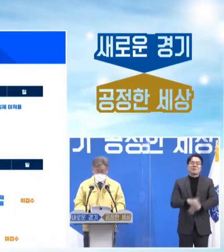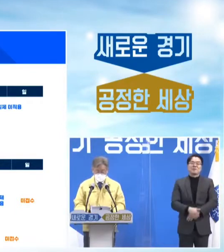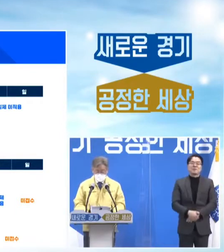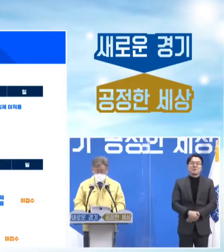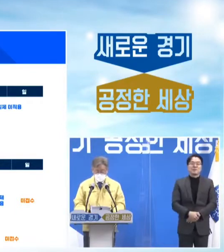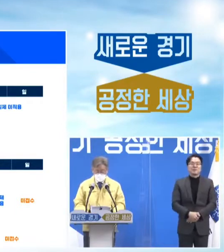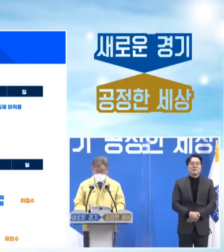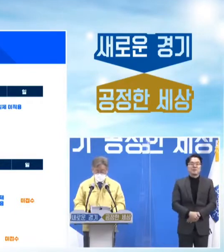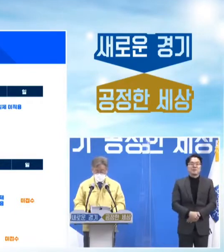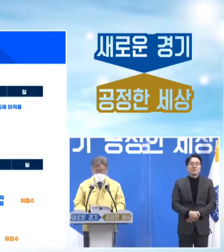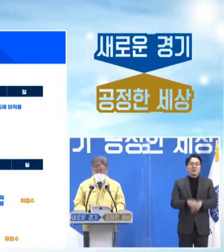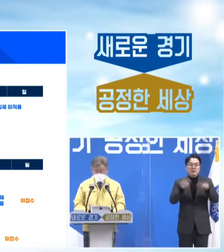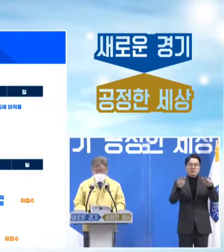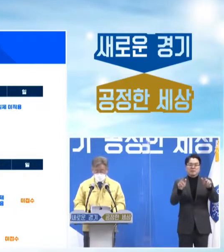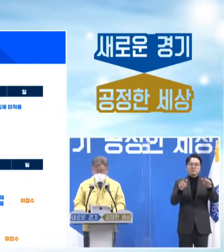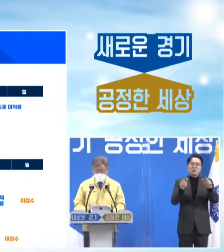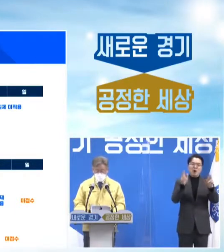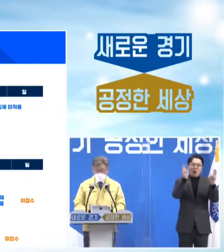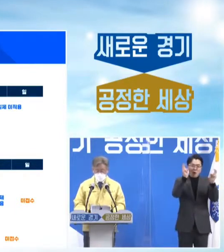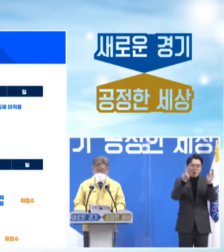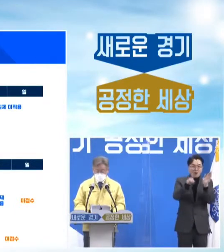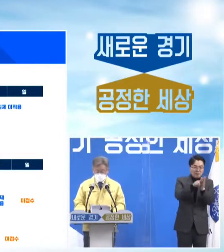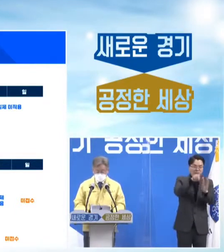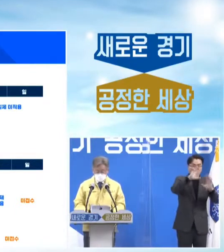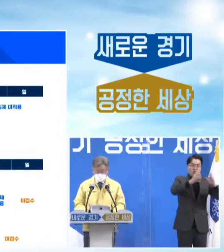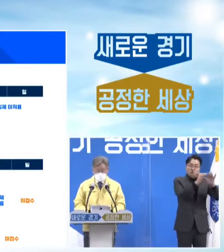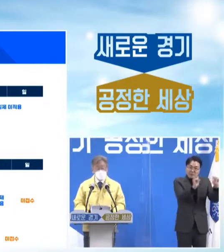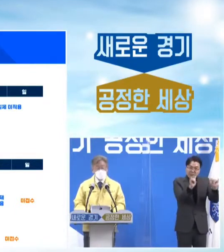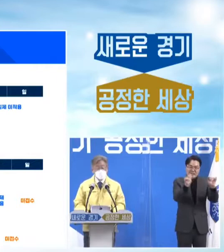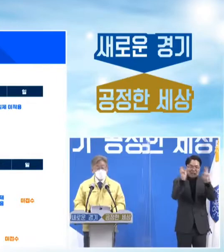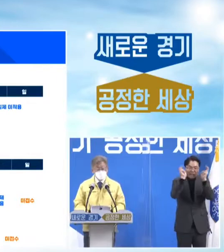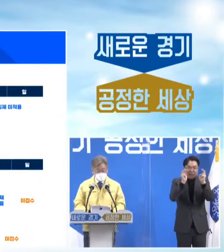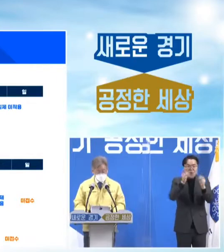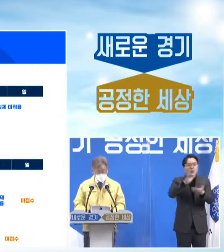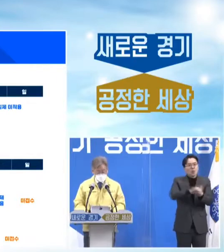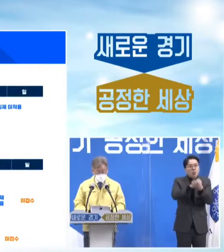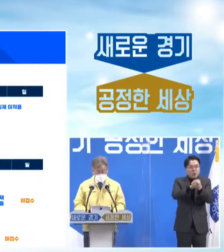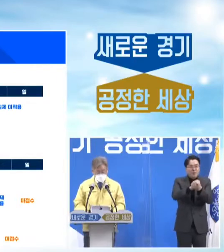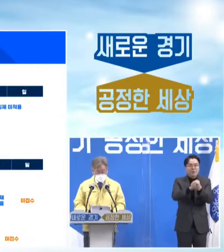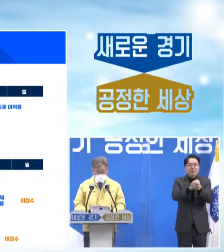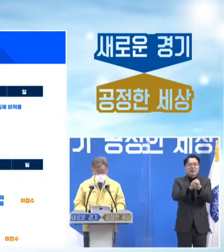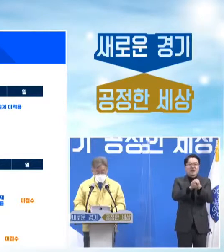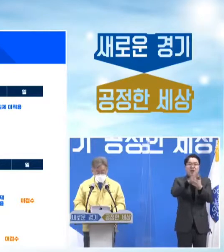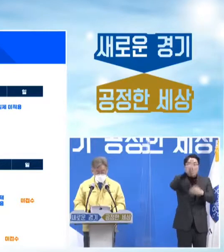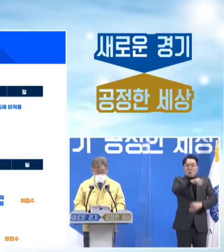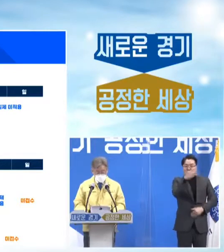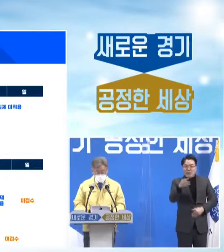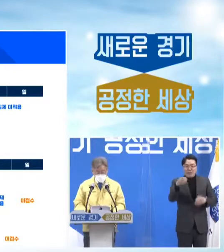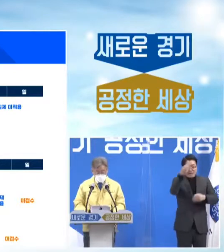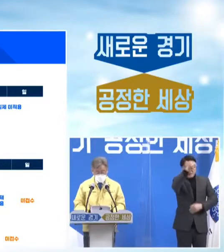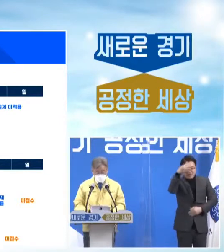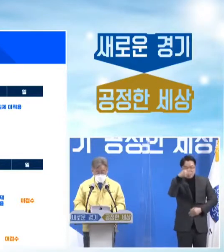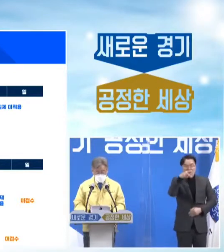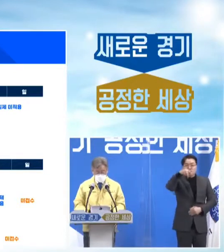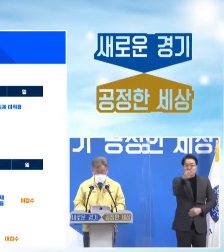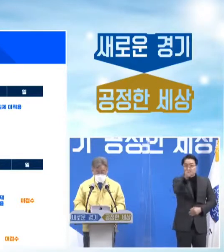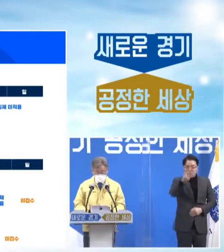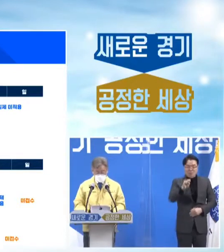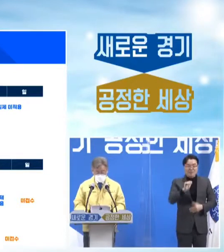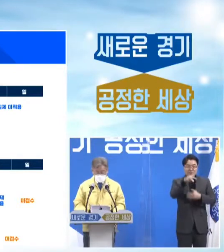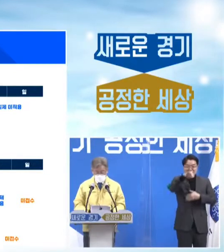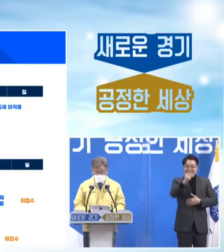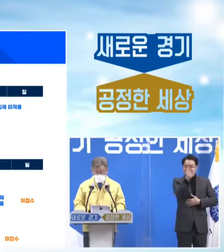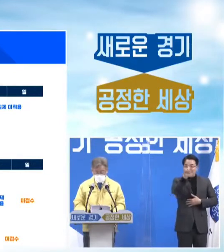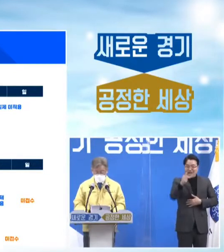현재까지 카드사는 국민, 기업, 농협, 롯데, 삼성, 수협, 신한,